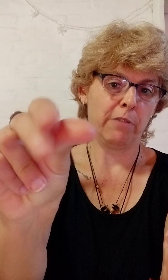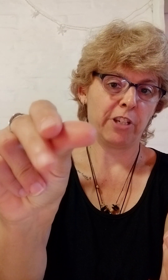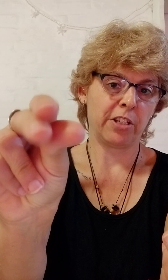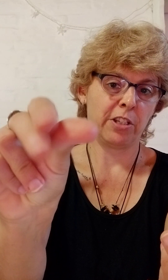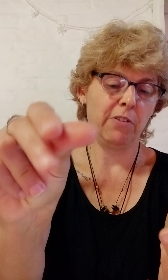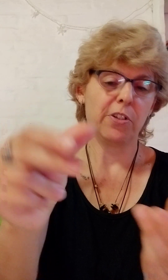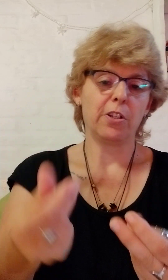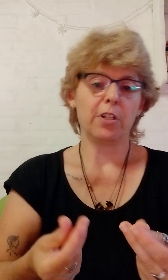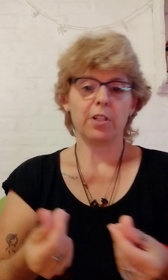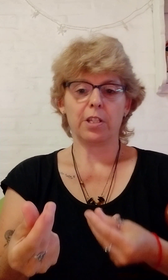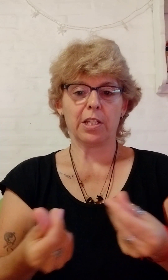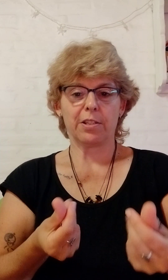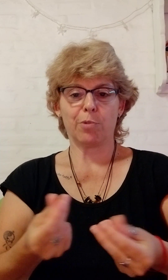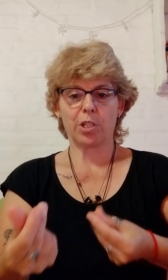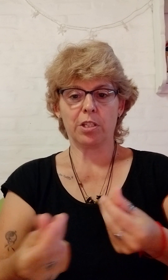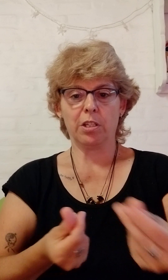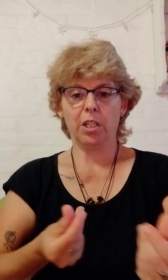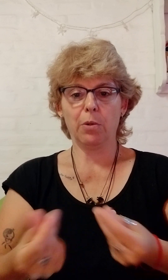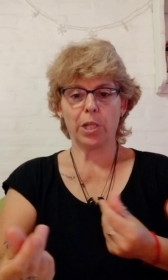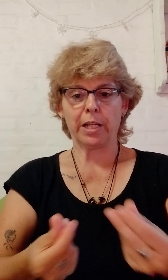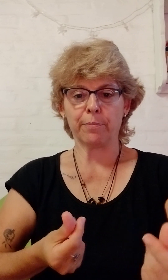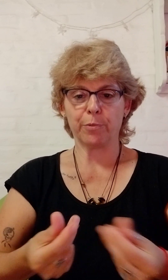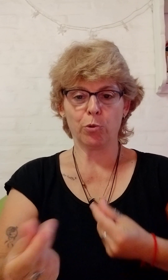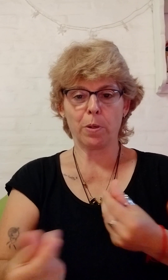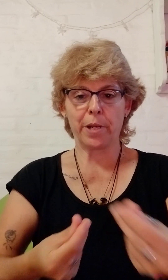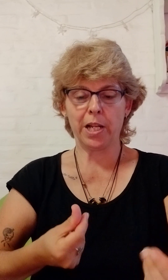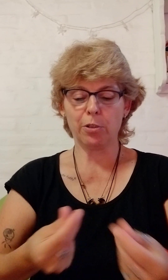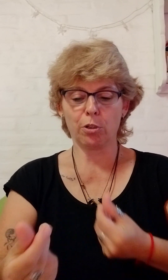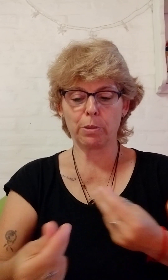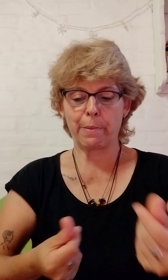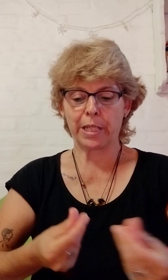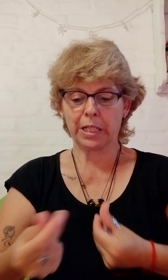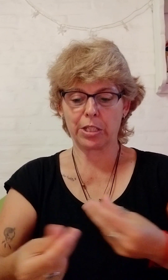ahí. Fíjense. Hacemos así. Y de vuelta. Uno va para adelante y el otro va para atrás.